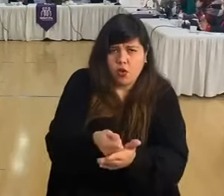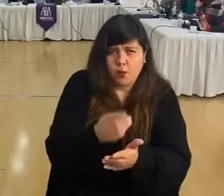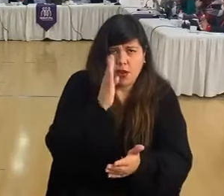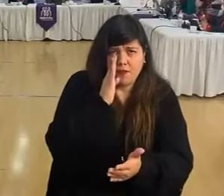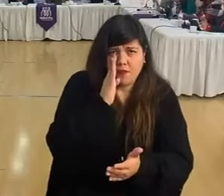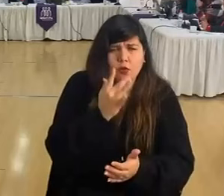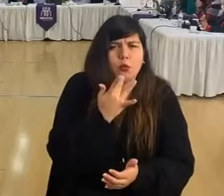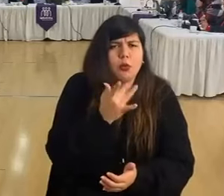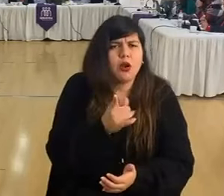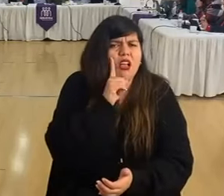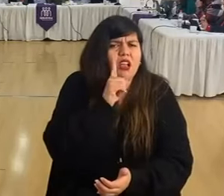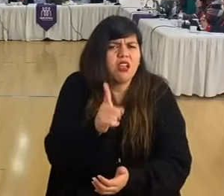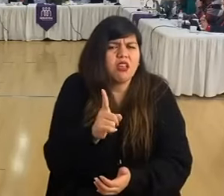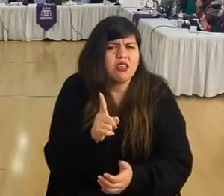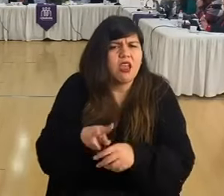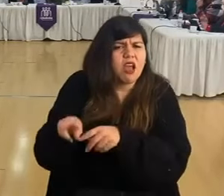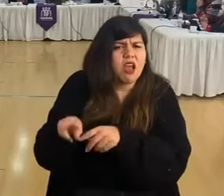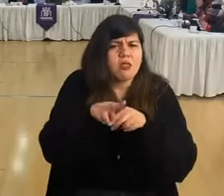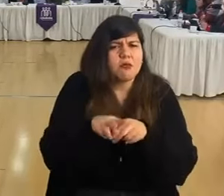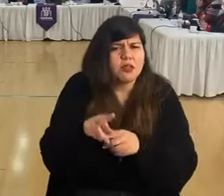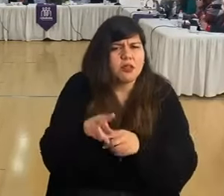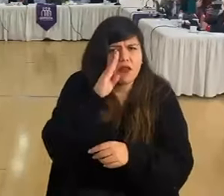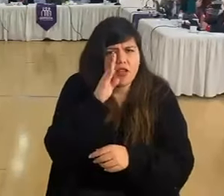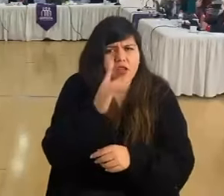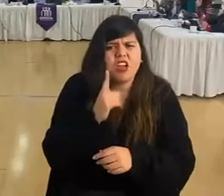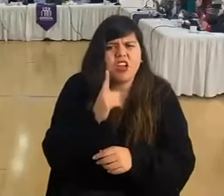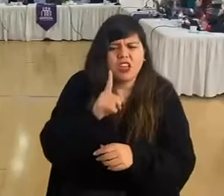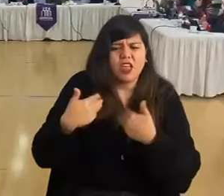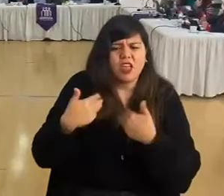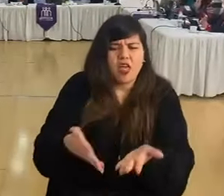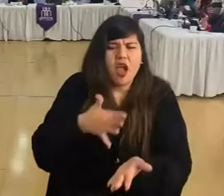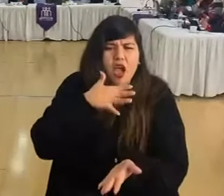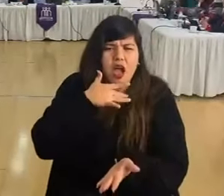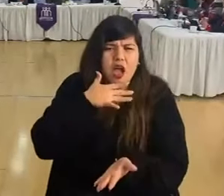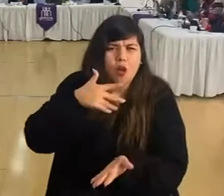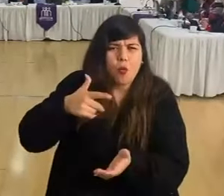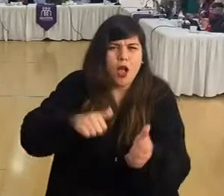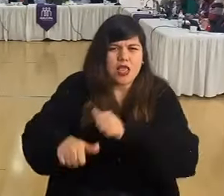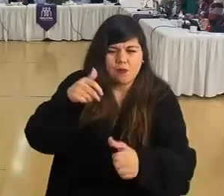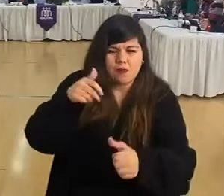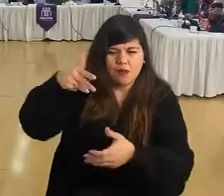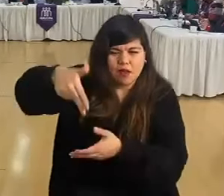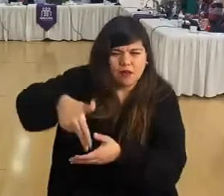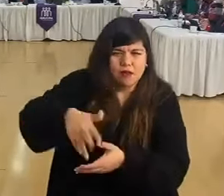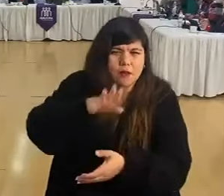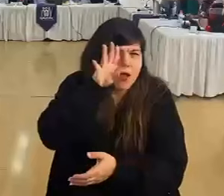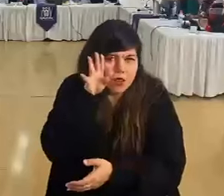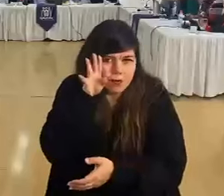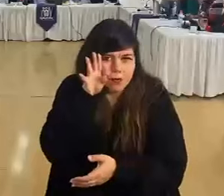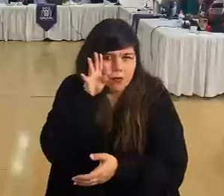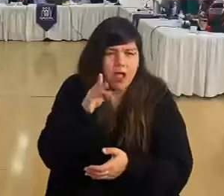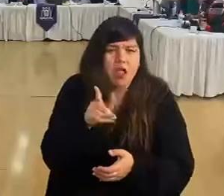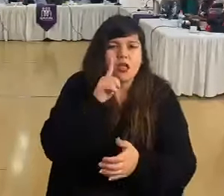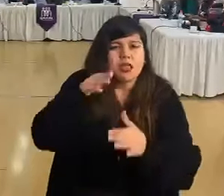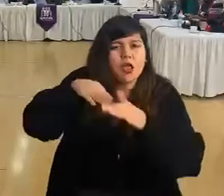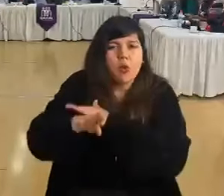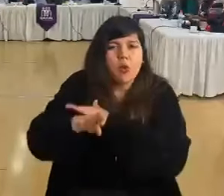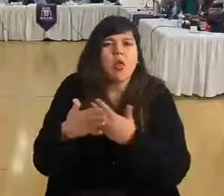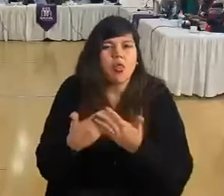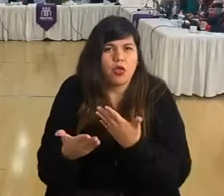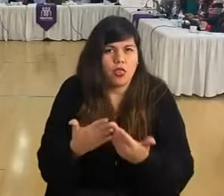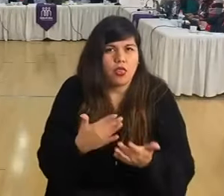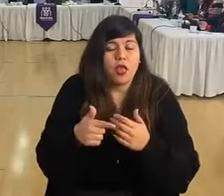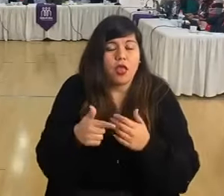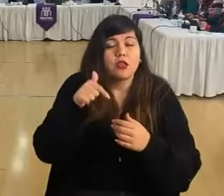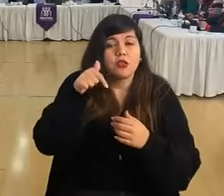porque ¿quién va a administrar estos baños? ¿Quién le va a poner químicos a estos baños y dónde los van a guardar? Yo espero que la gestión municipal hoy día